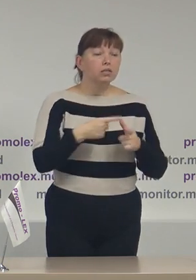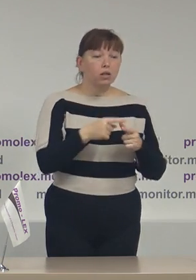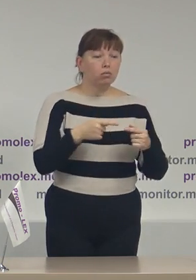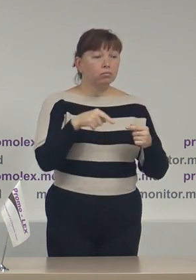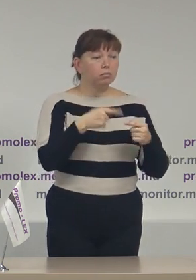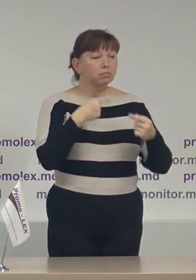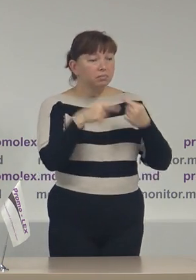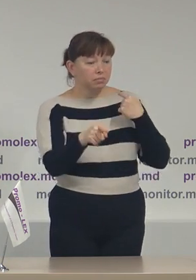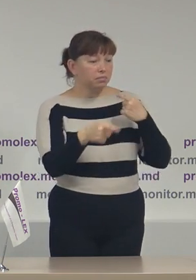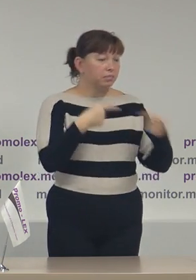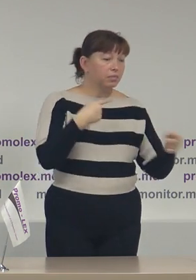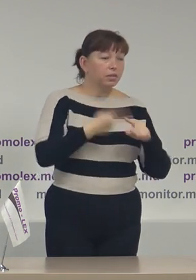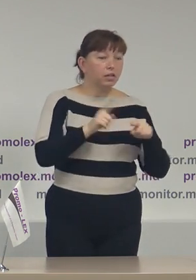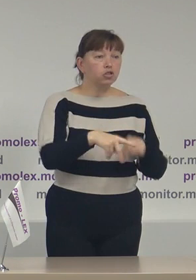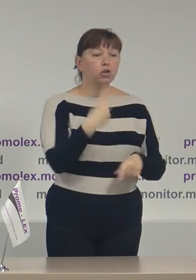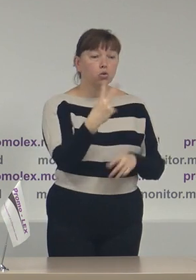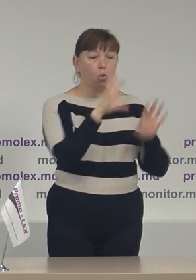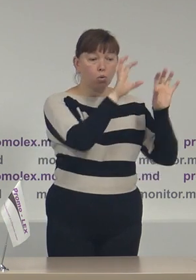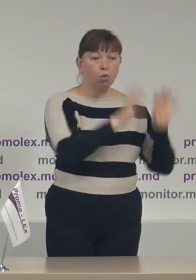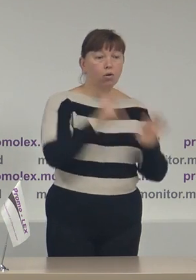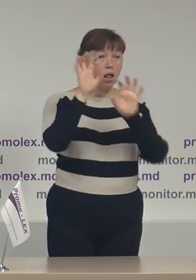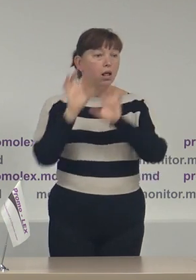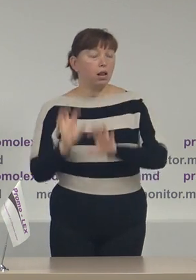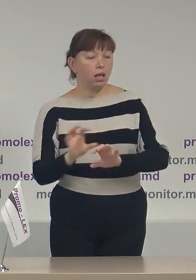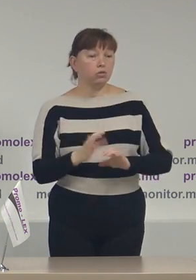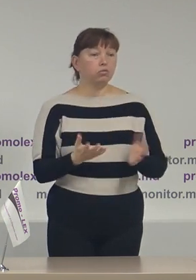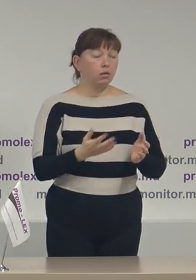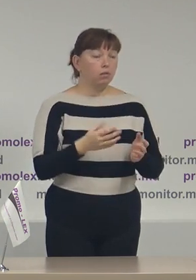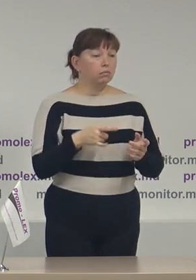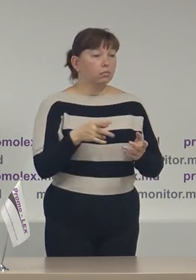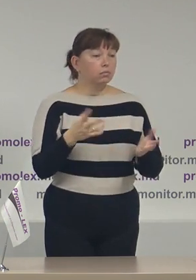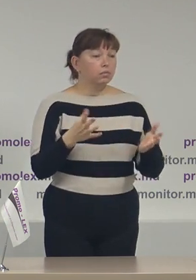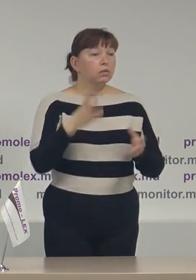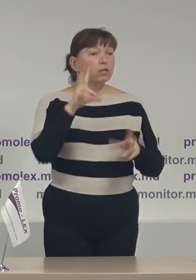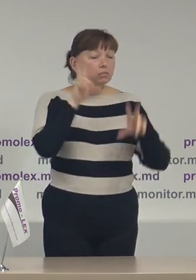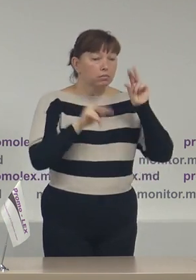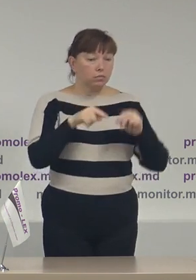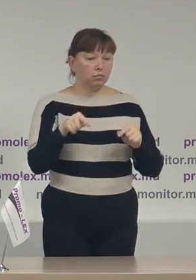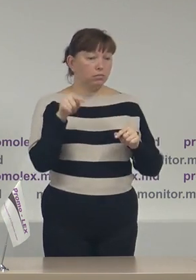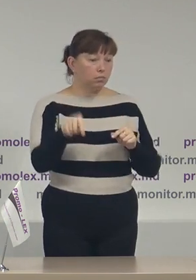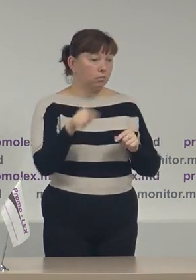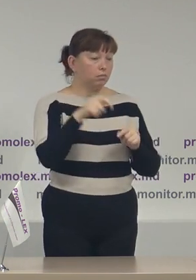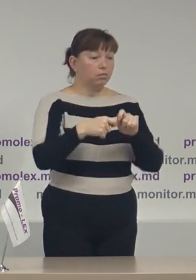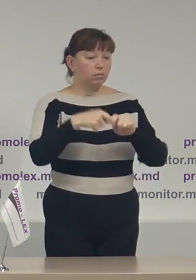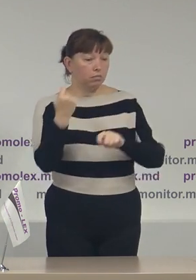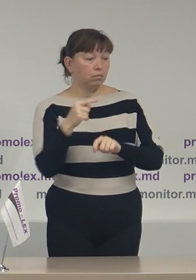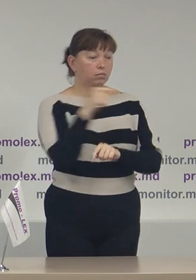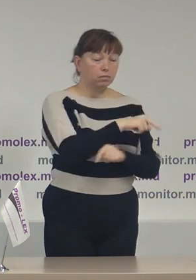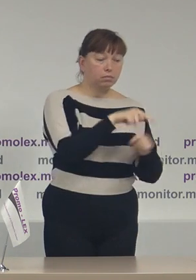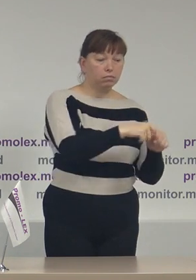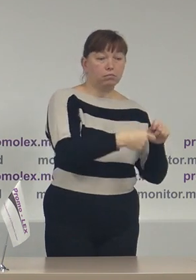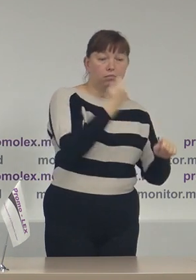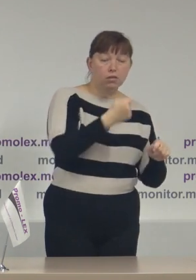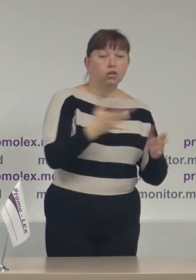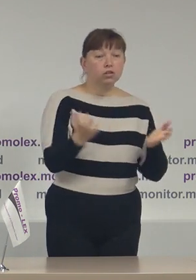contradicțiile dintre aceste două legi practic privează contestatarii de